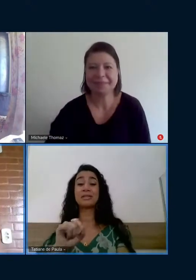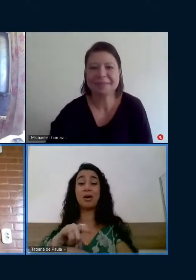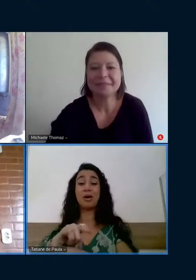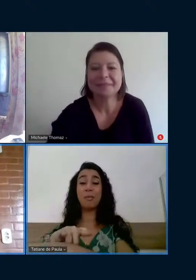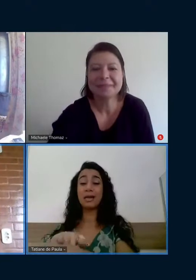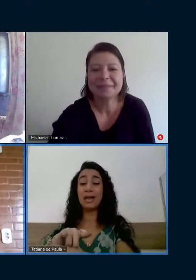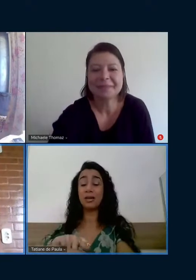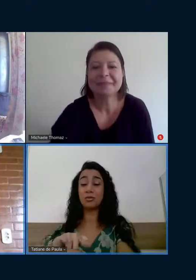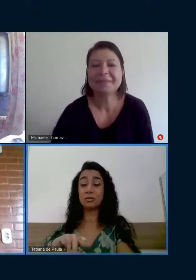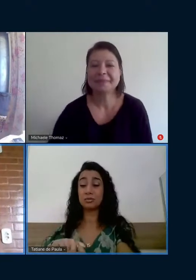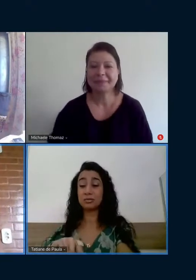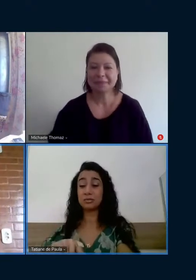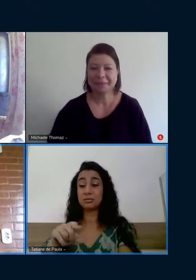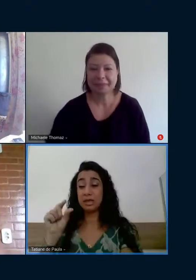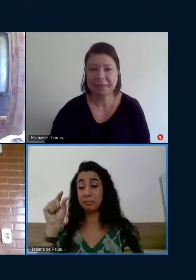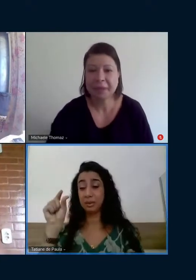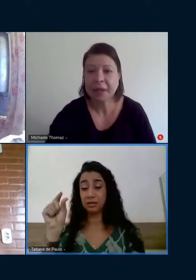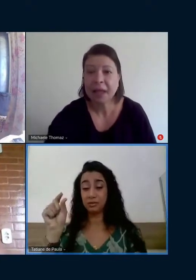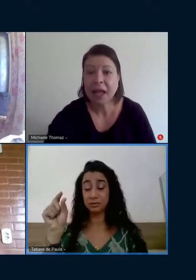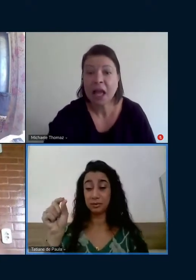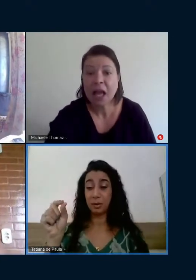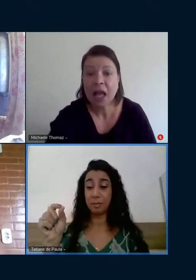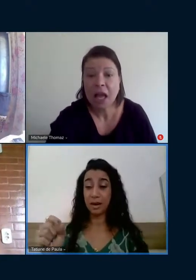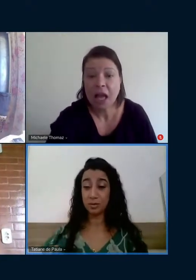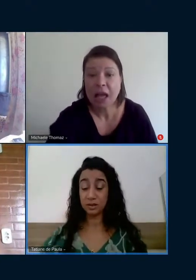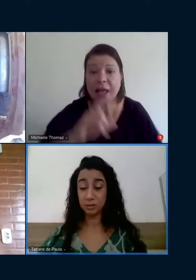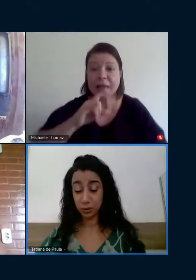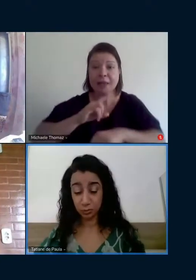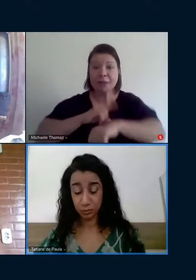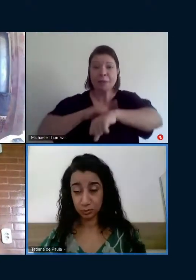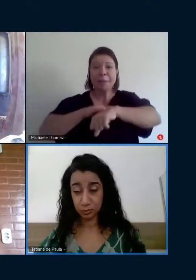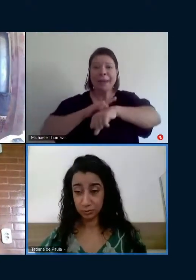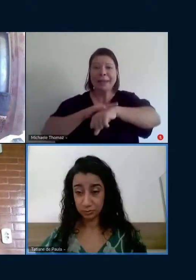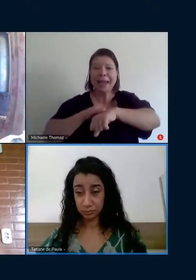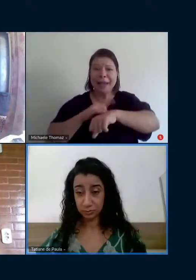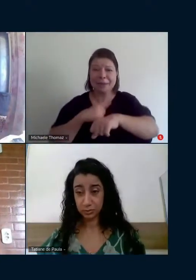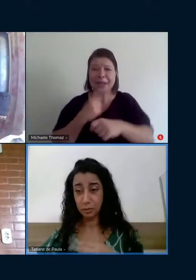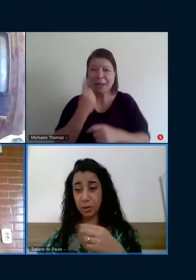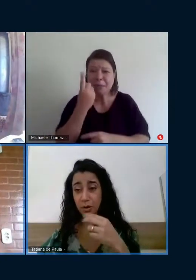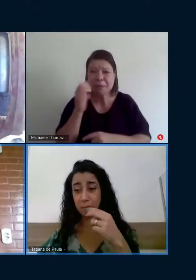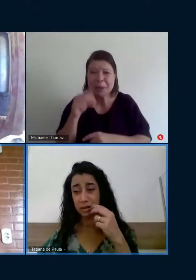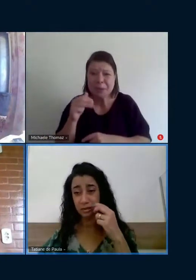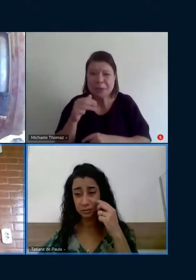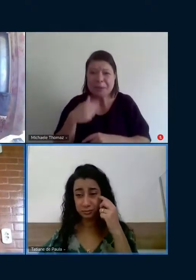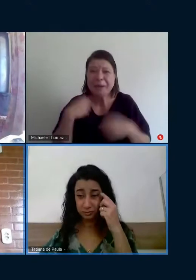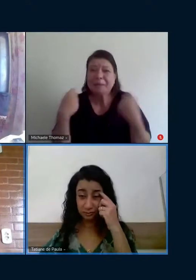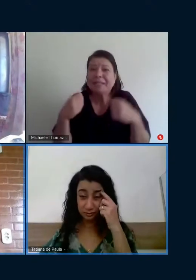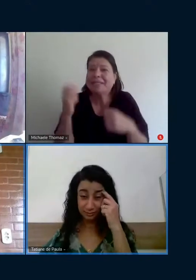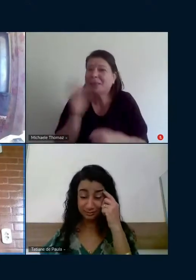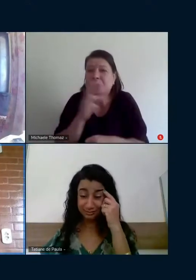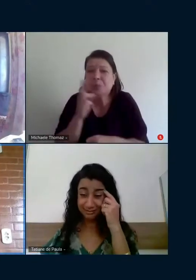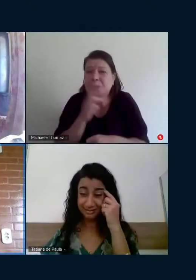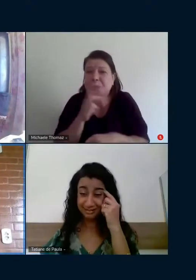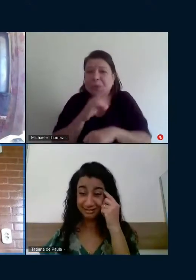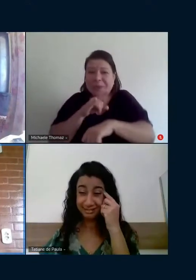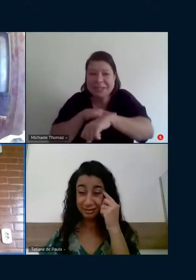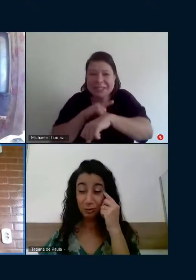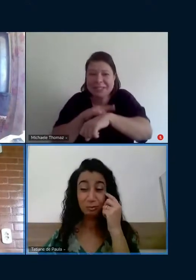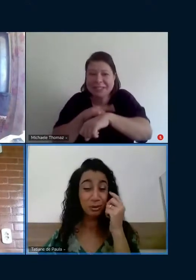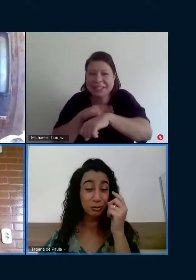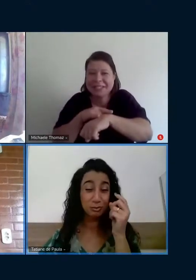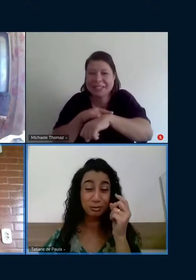a esse diálogo. um tempinho, uma pausa, um minuto? Sim, vamos dar uma pausa, então,